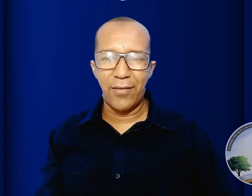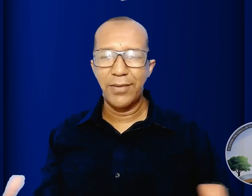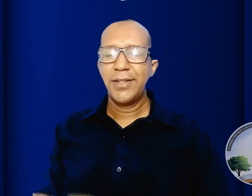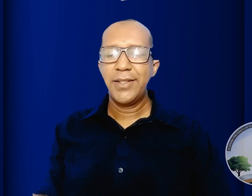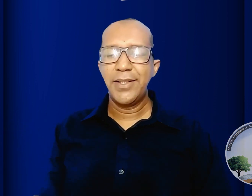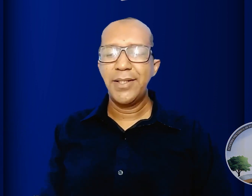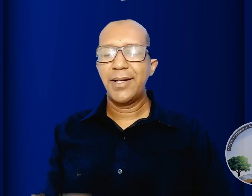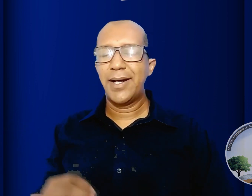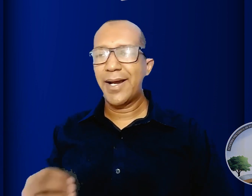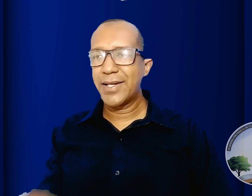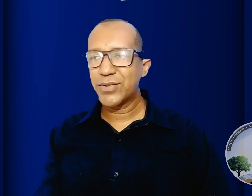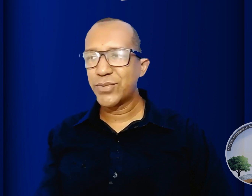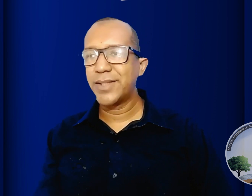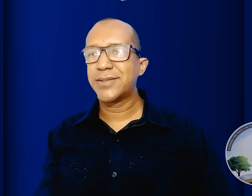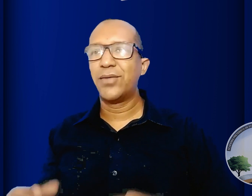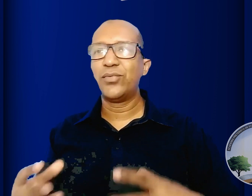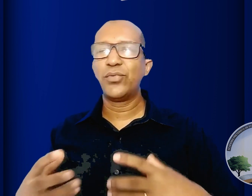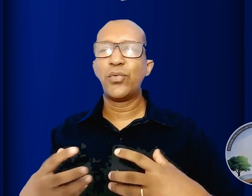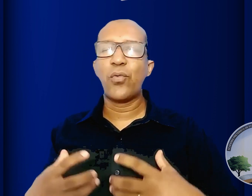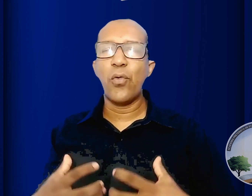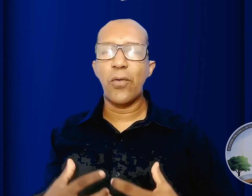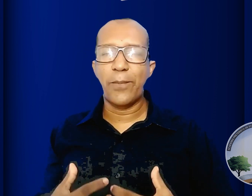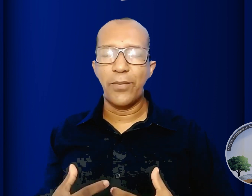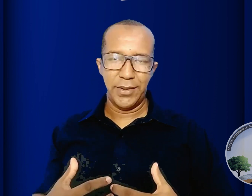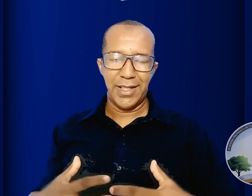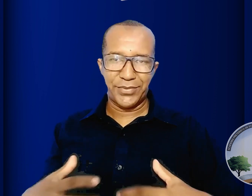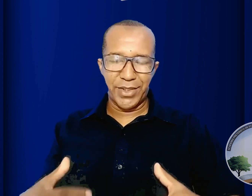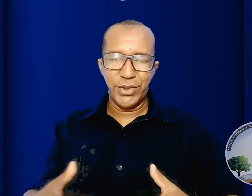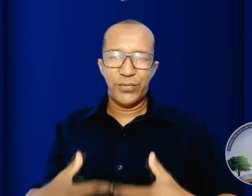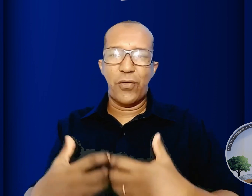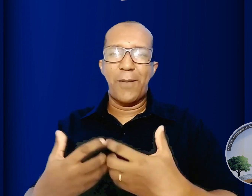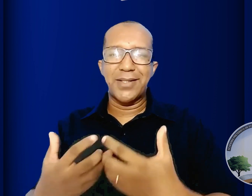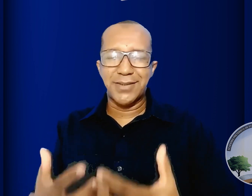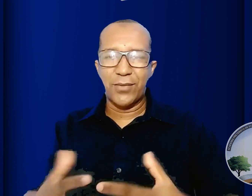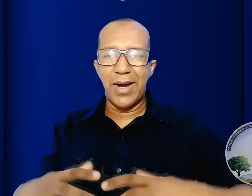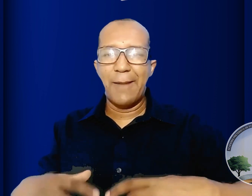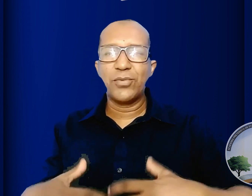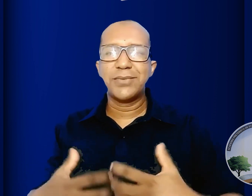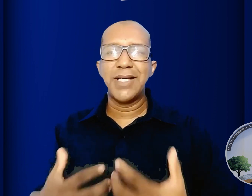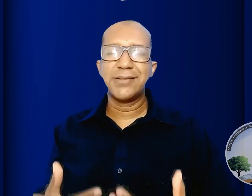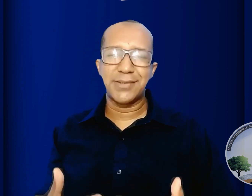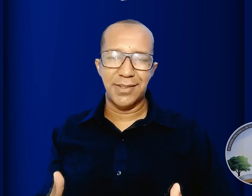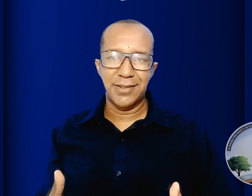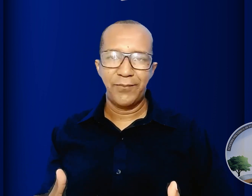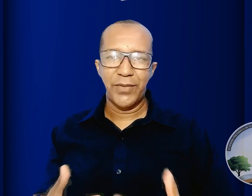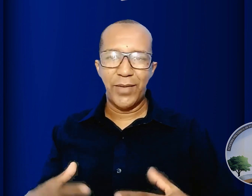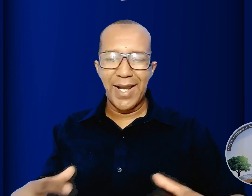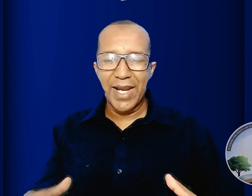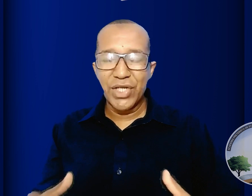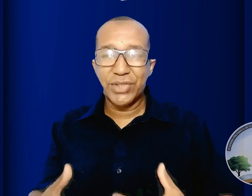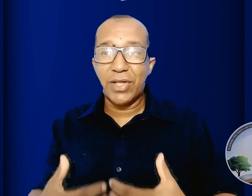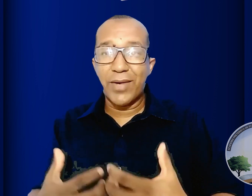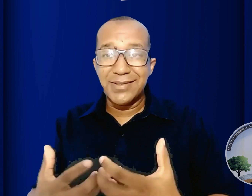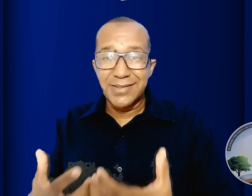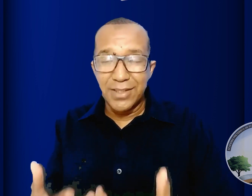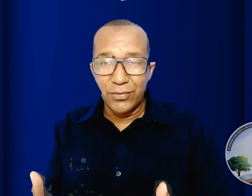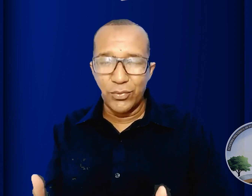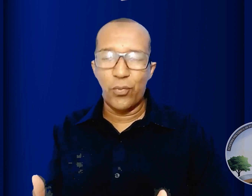e a ressurreição do corpo a transformação a mudança não é a restauração do